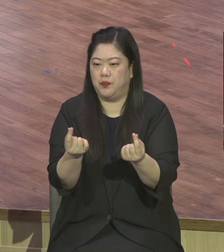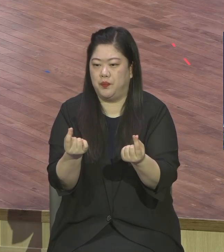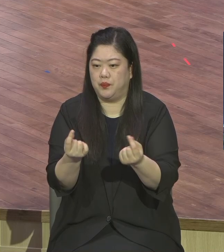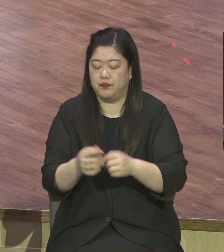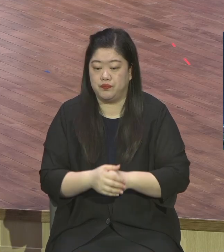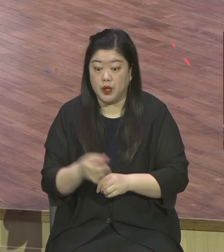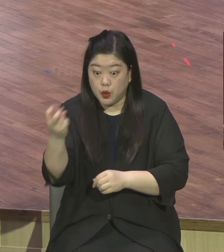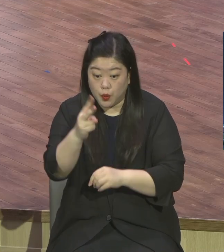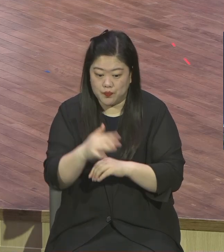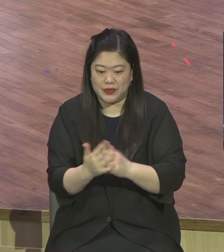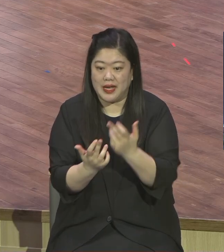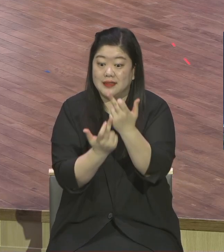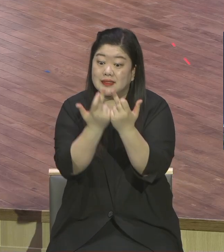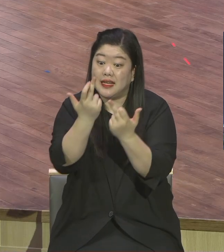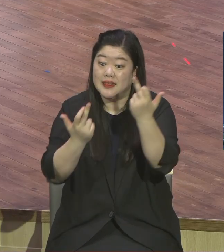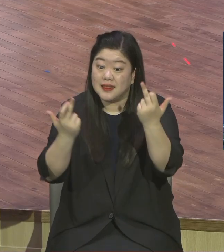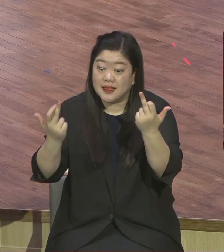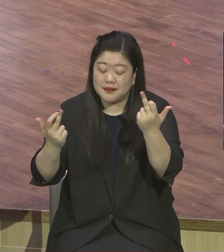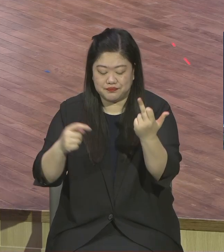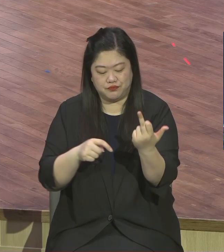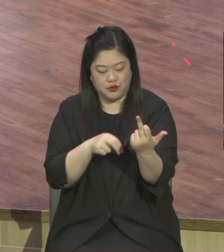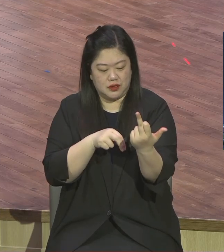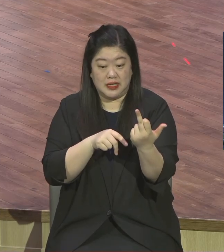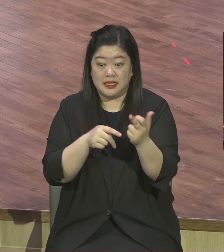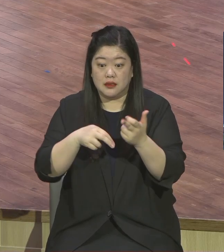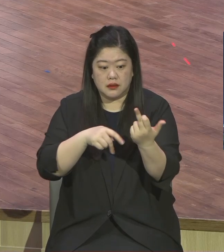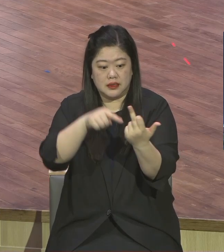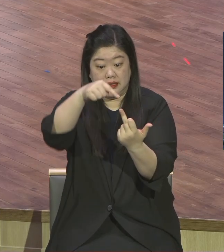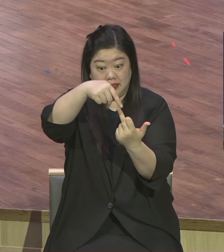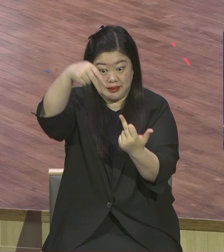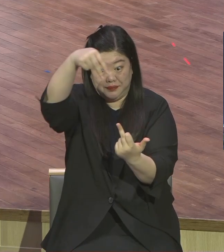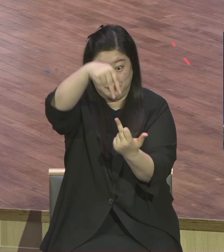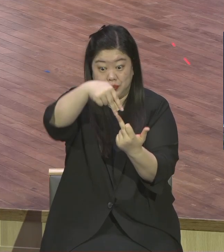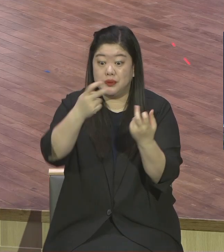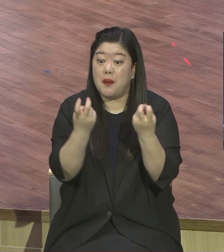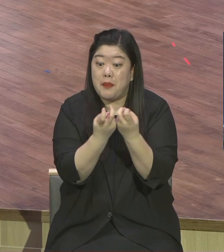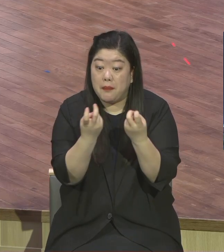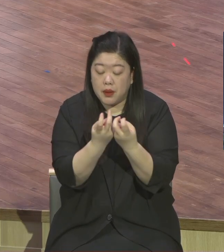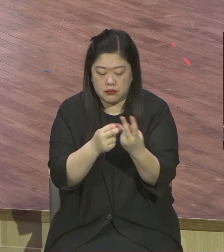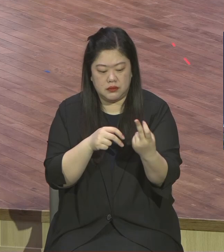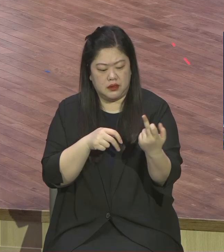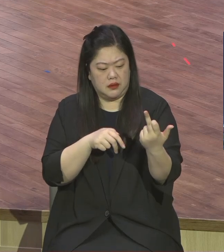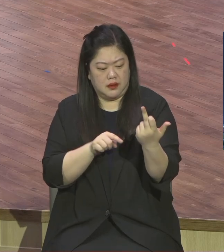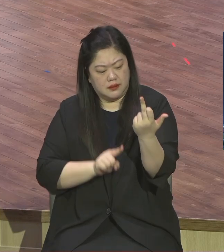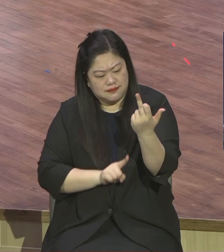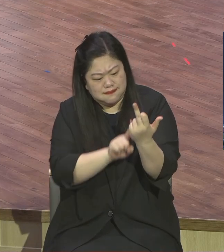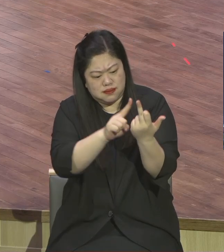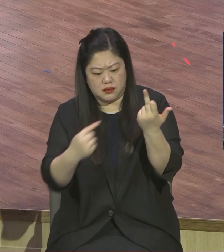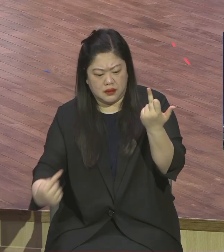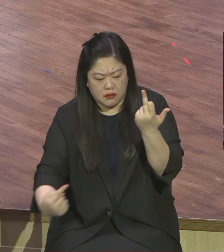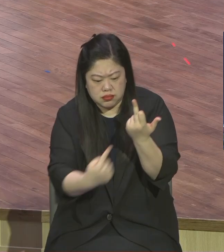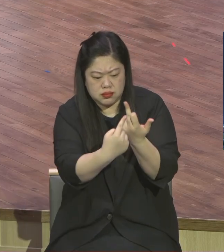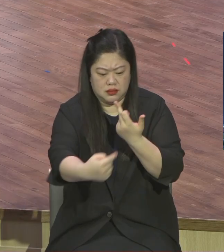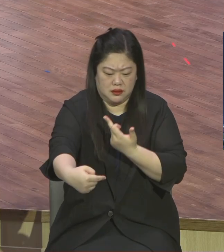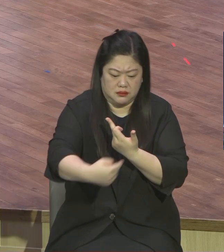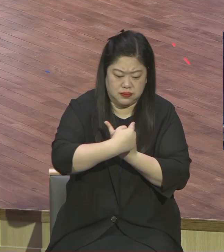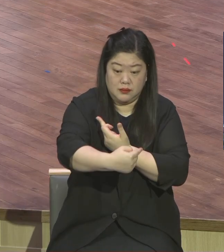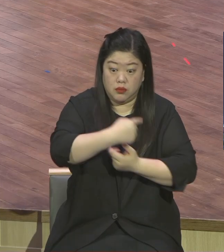영원한 생명 얻는 길 천국도 여러 길이 있다 모든 종교 다 구원 있다 다 언론을